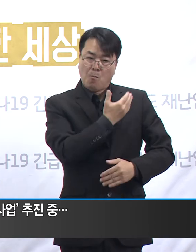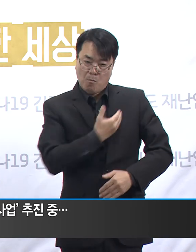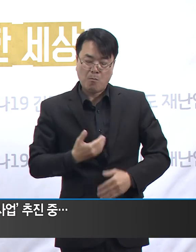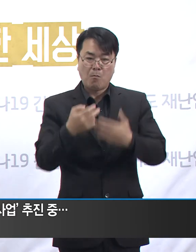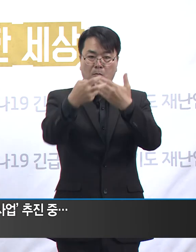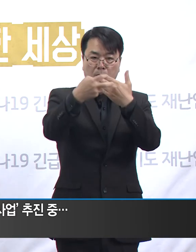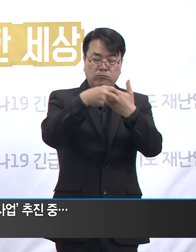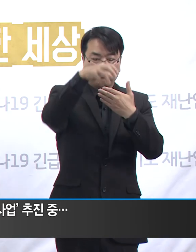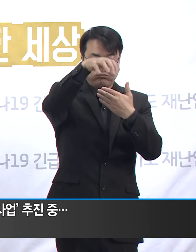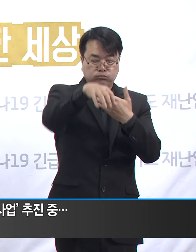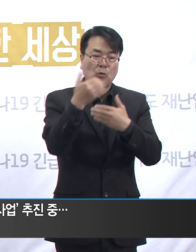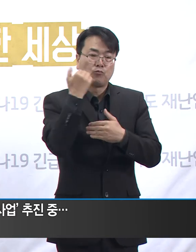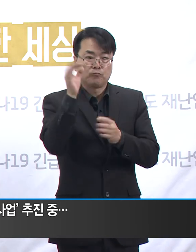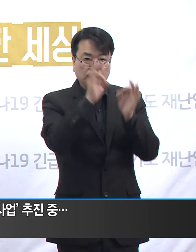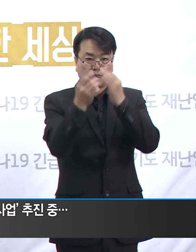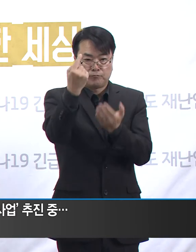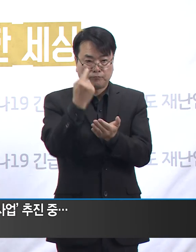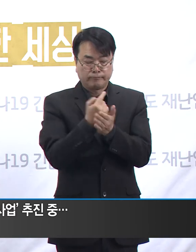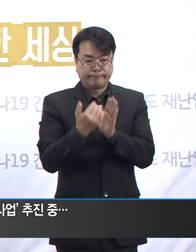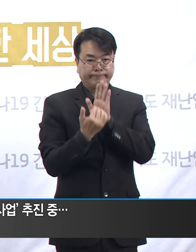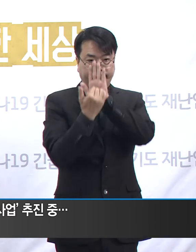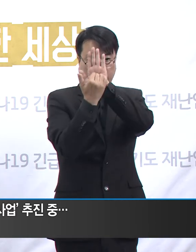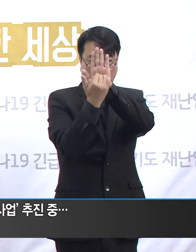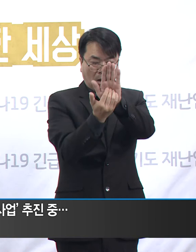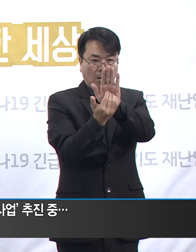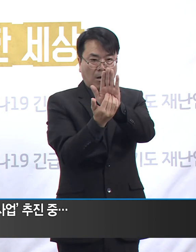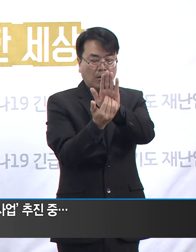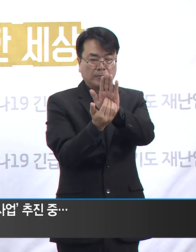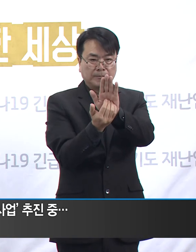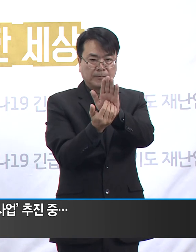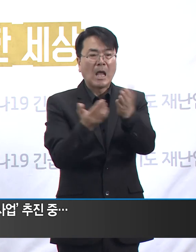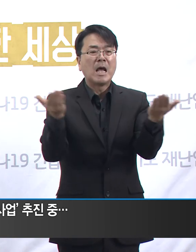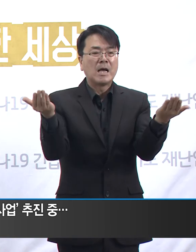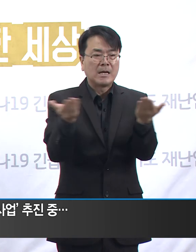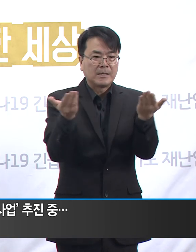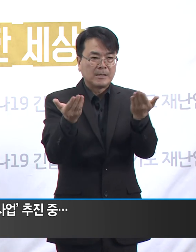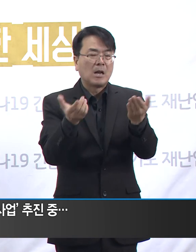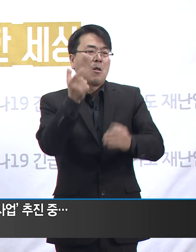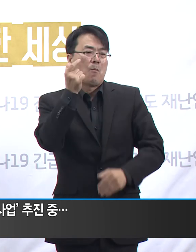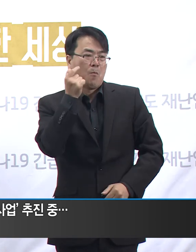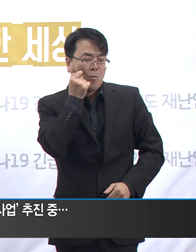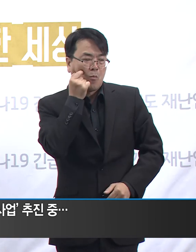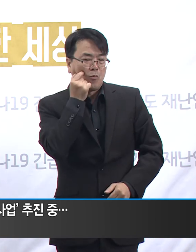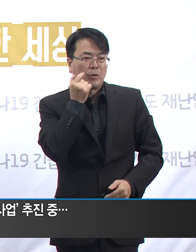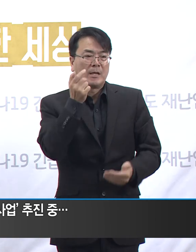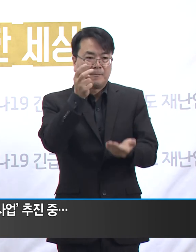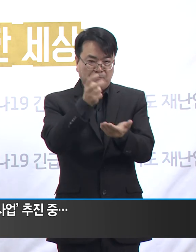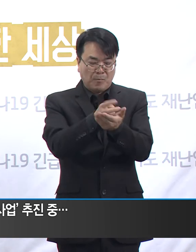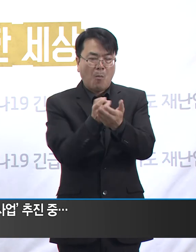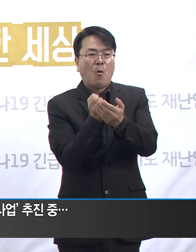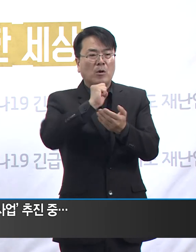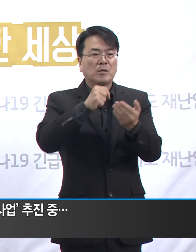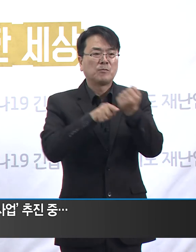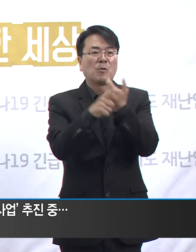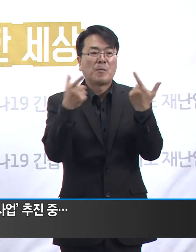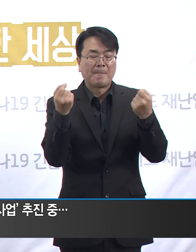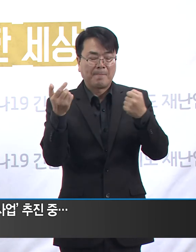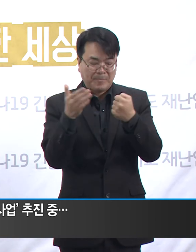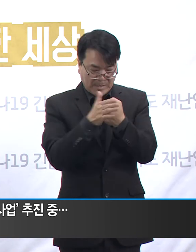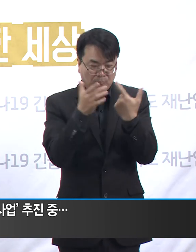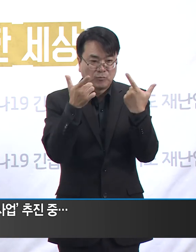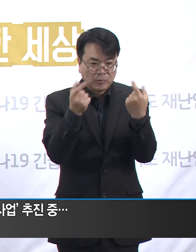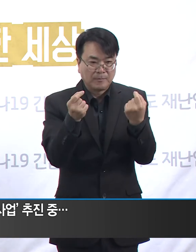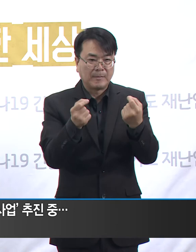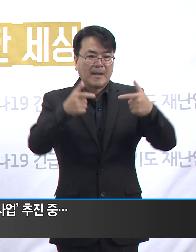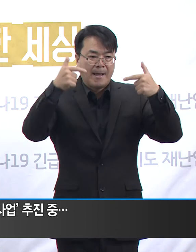검사를 거부하는 것은 직무유기입니다. 이러한 사례를 방지하기 위하여 코로나 방역근무 현장